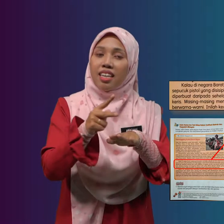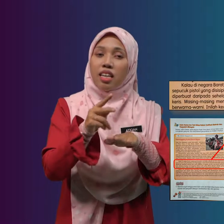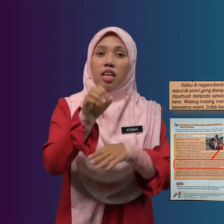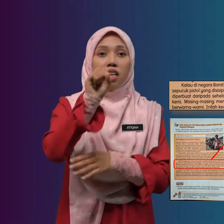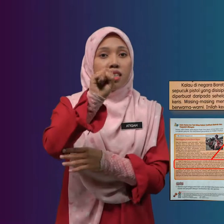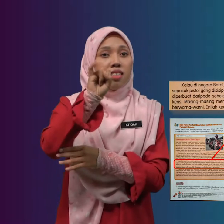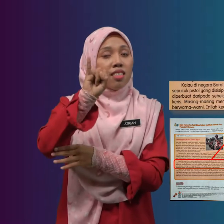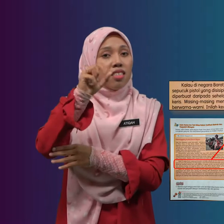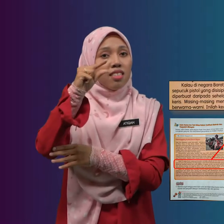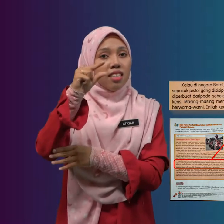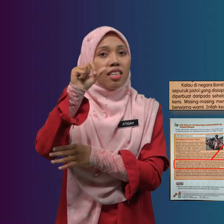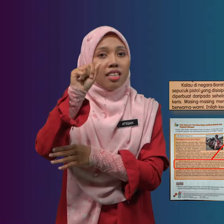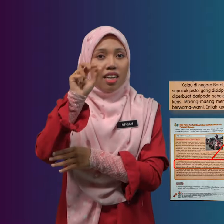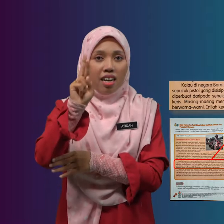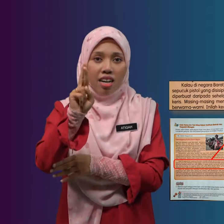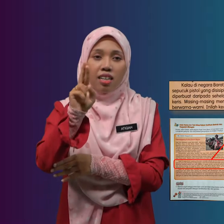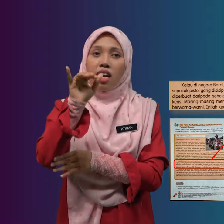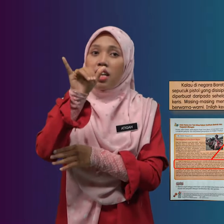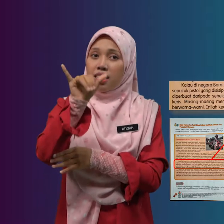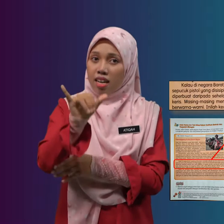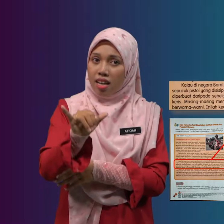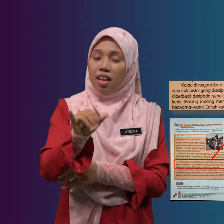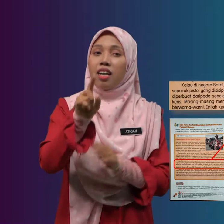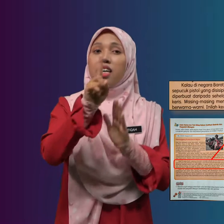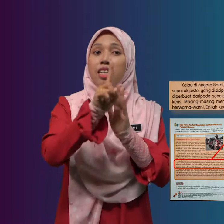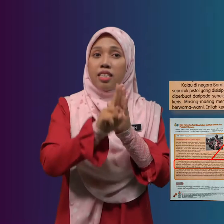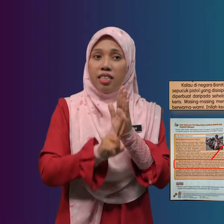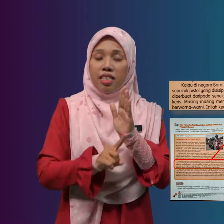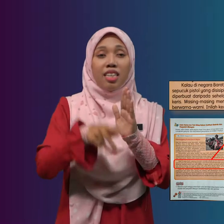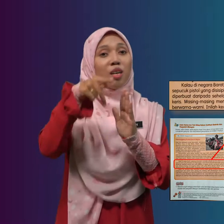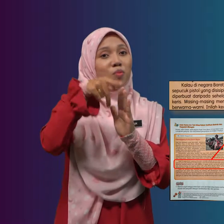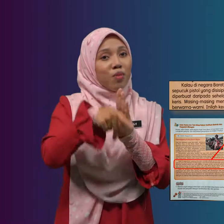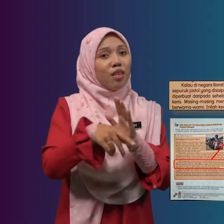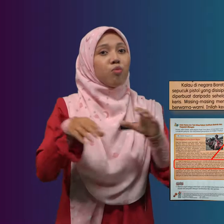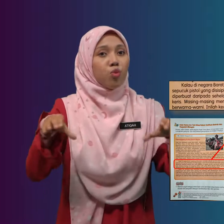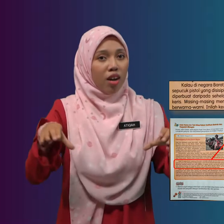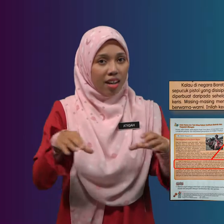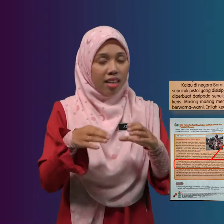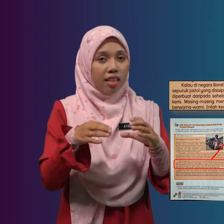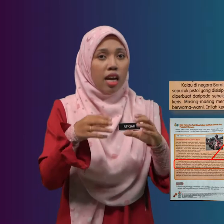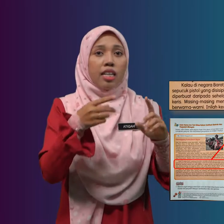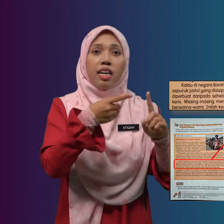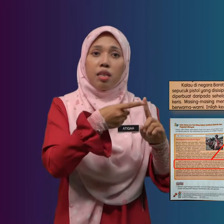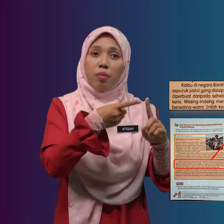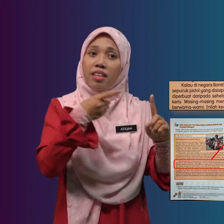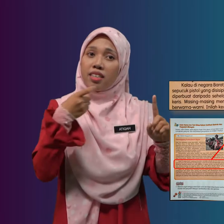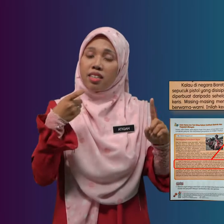Sigar Yang Di Perbuat Daripada